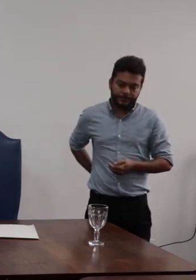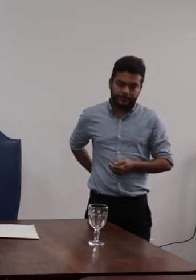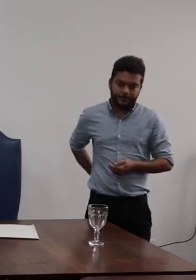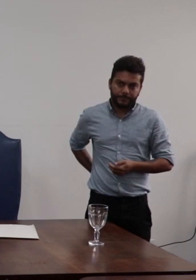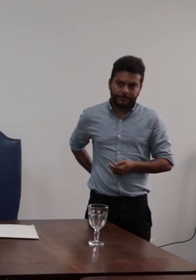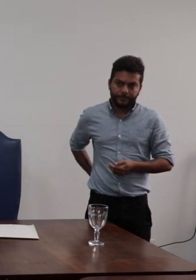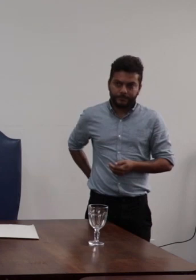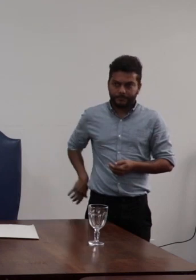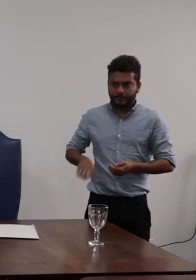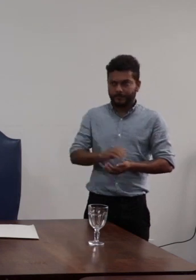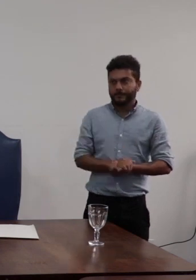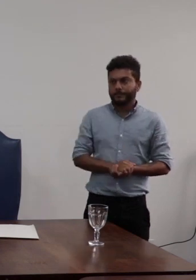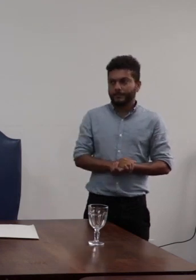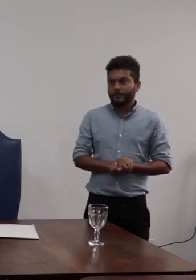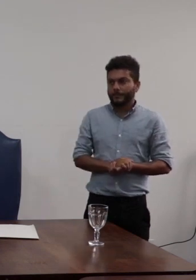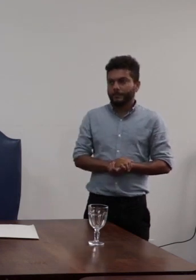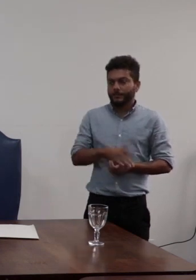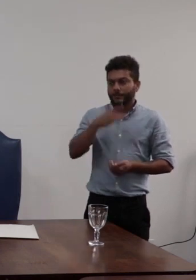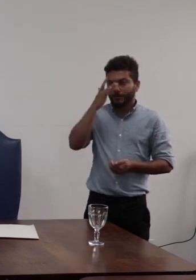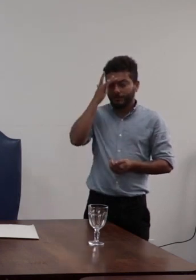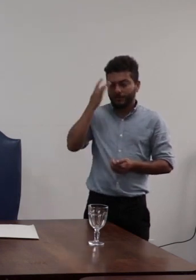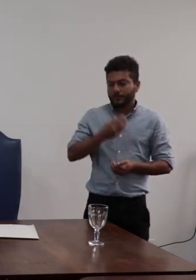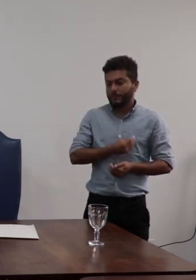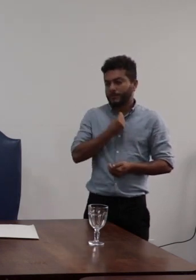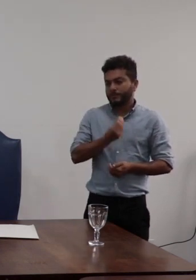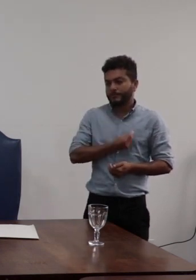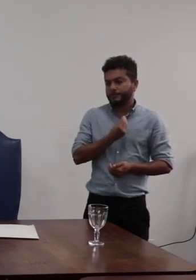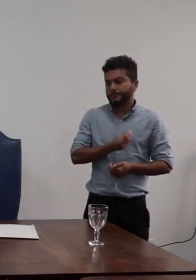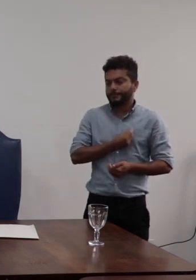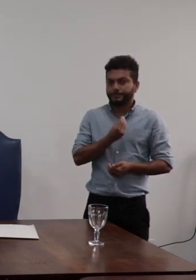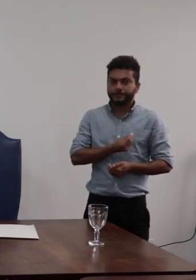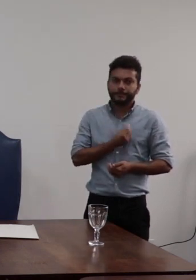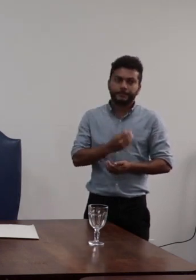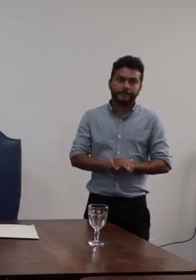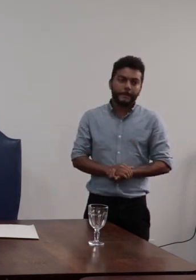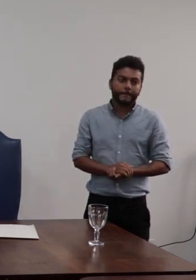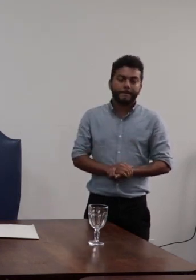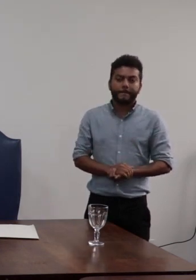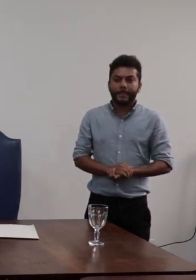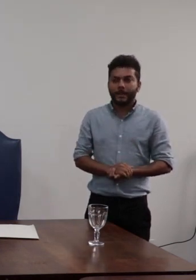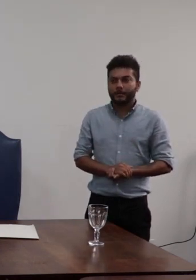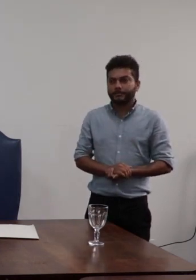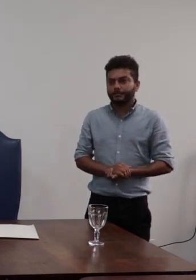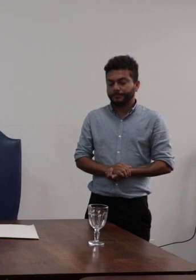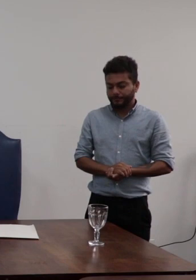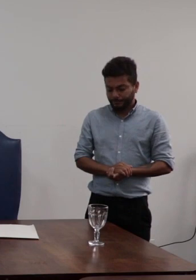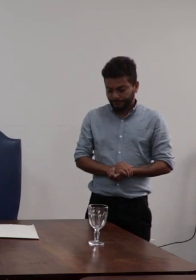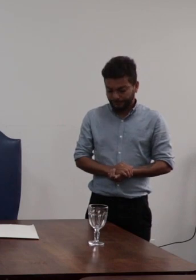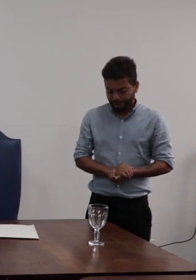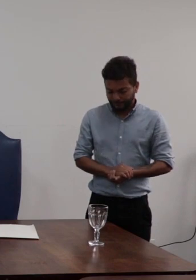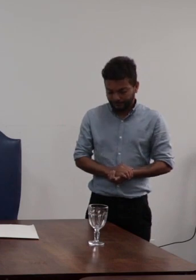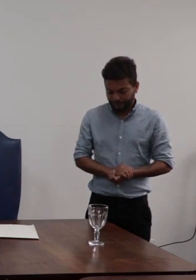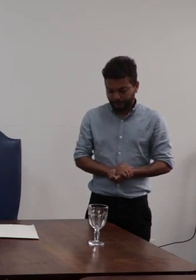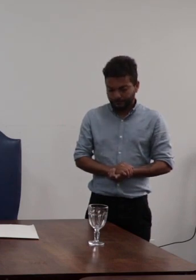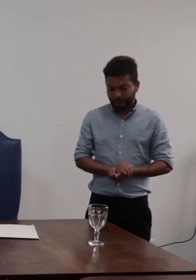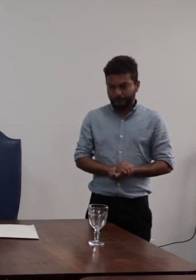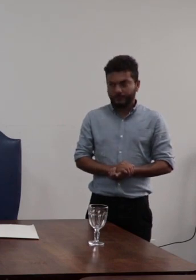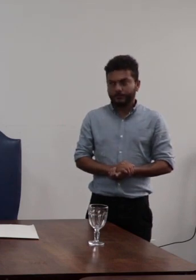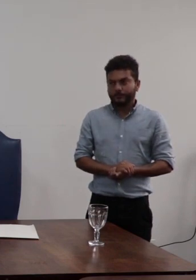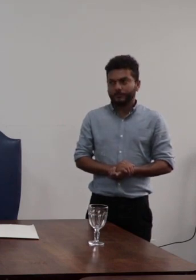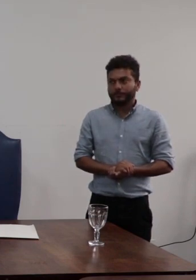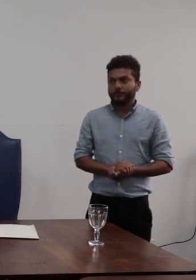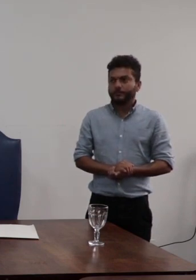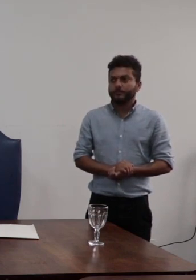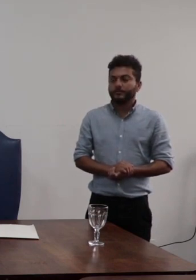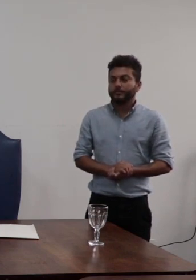conosco Valmira Moral de Oliveira também aqui presente conosco Delma Oliveira Ferreira da Suray também